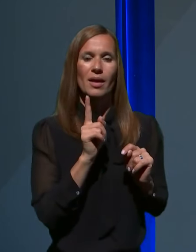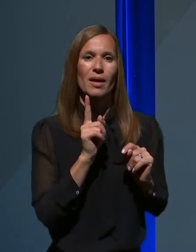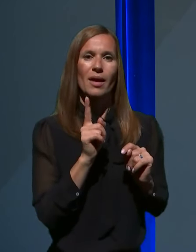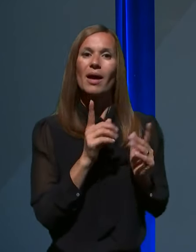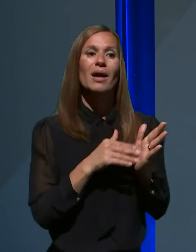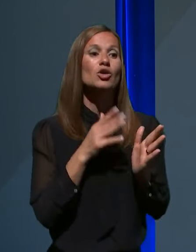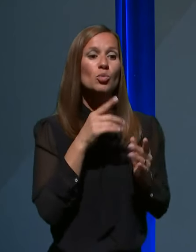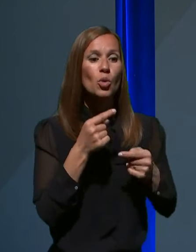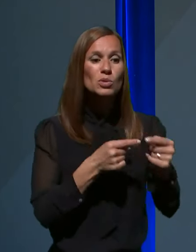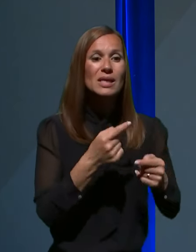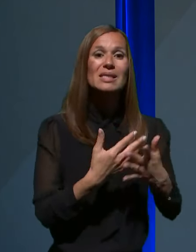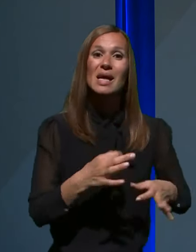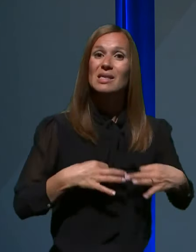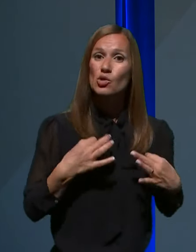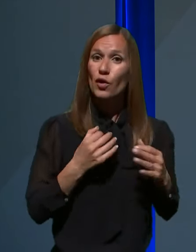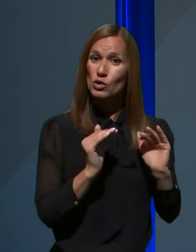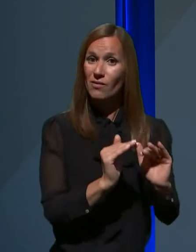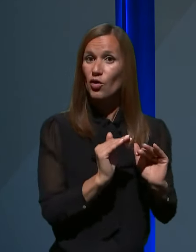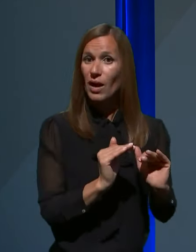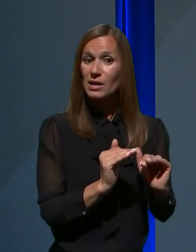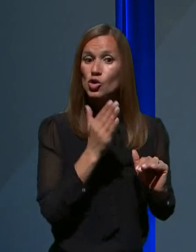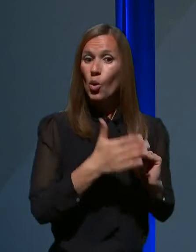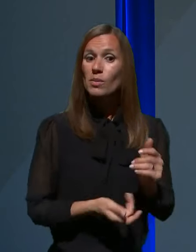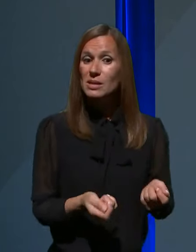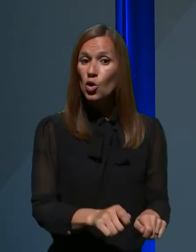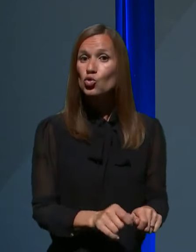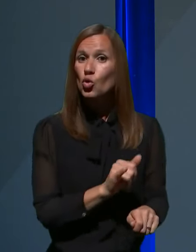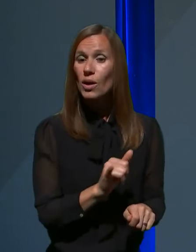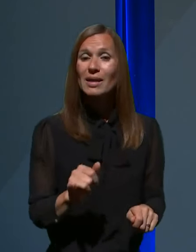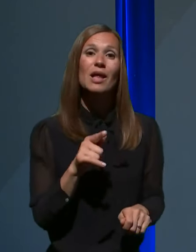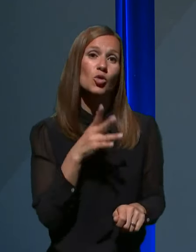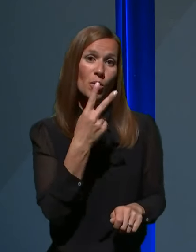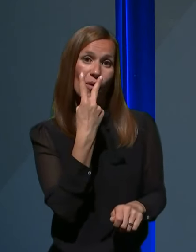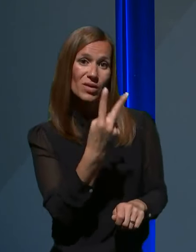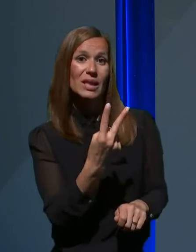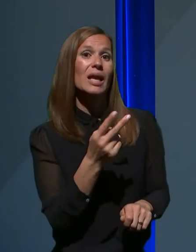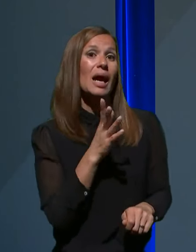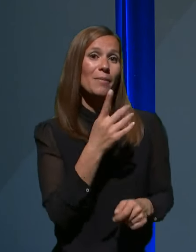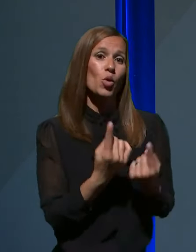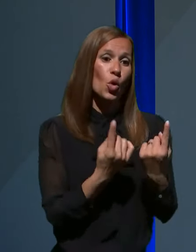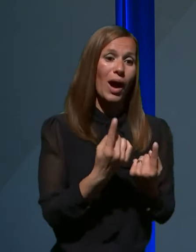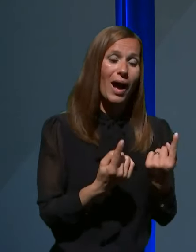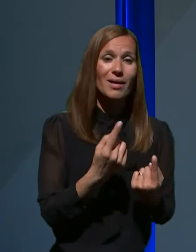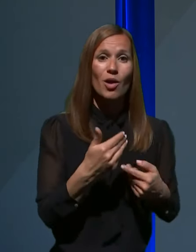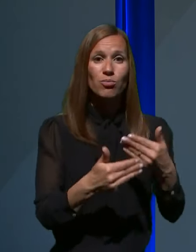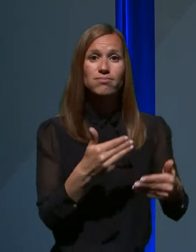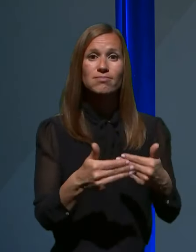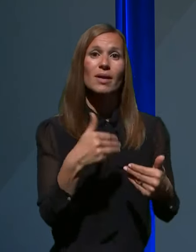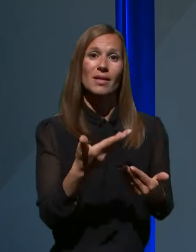posledice za zdravstveno zavarovalnico ob koncu leta, bomo pač videli, kaj se bo dogajalo na osnovi